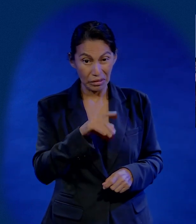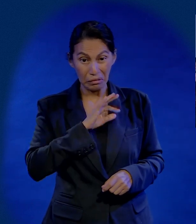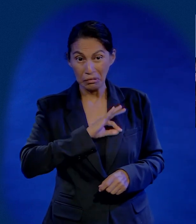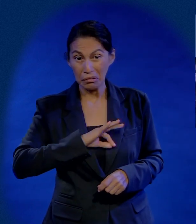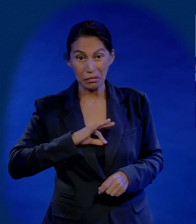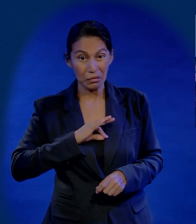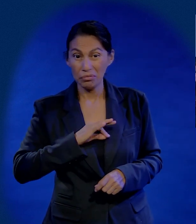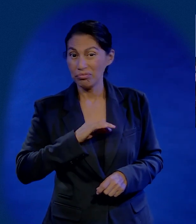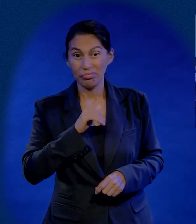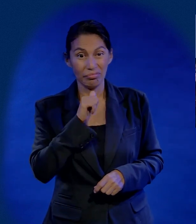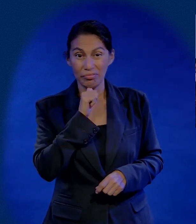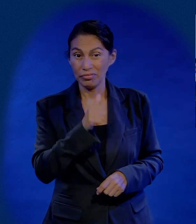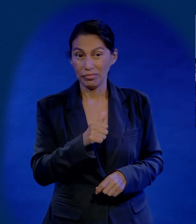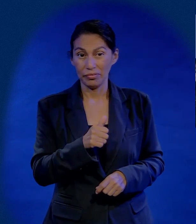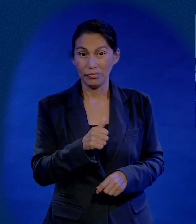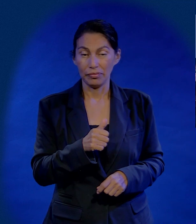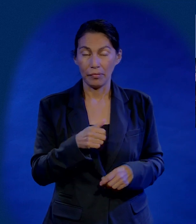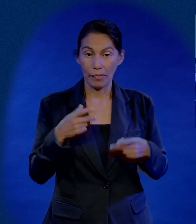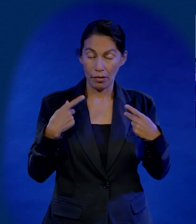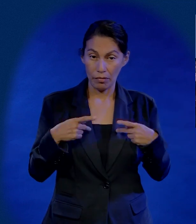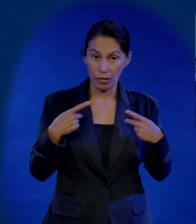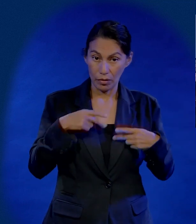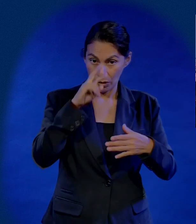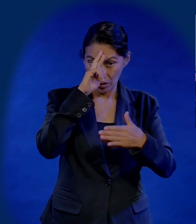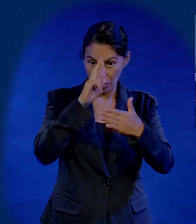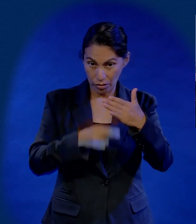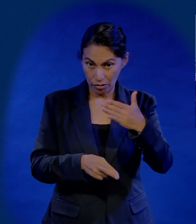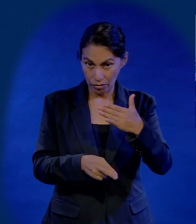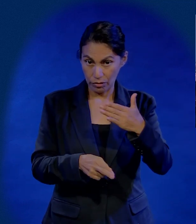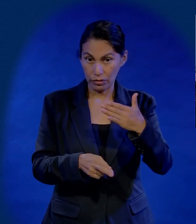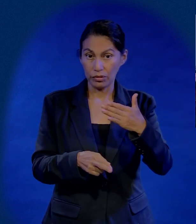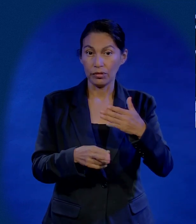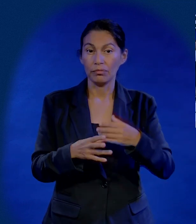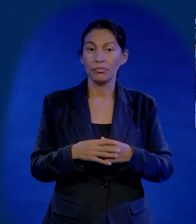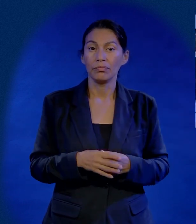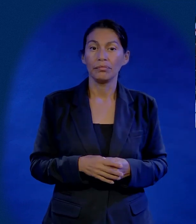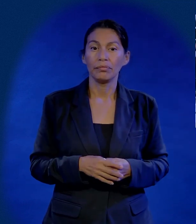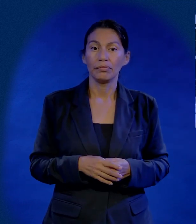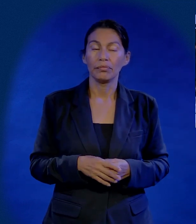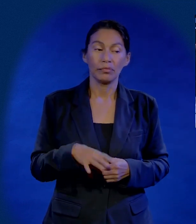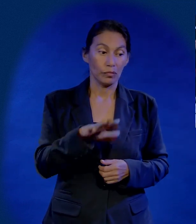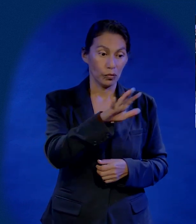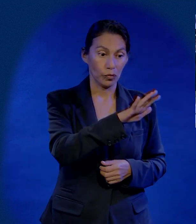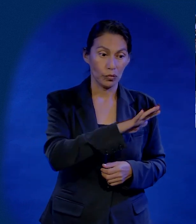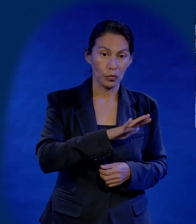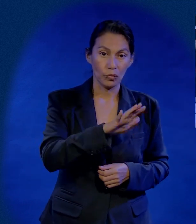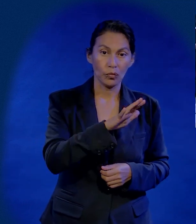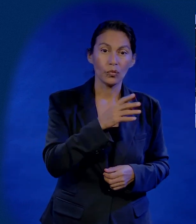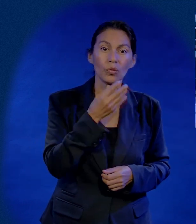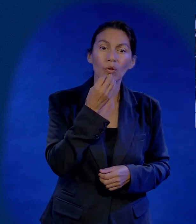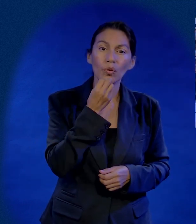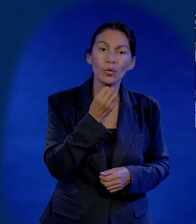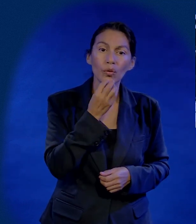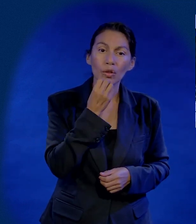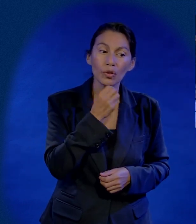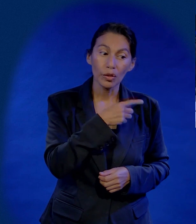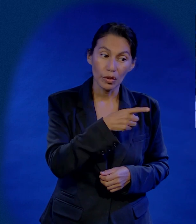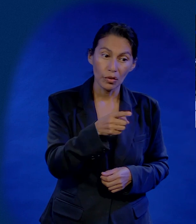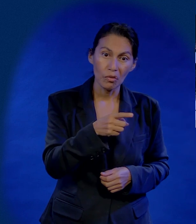Jesús hace un planteamiento extraño. Está hablando de personas religiosas. Atención aquí. Era el pueblo judío,